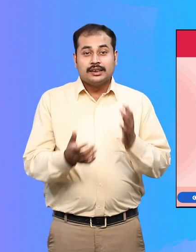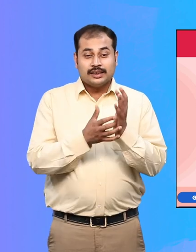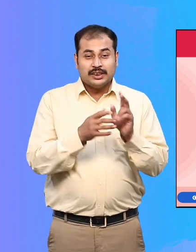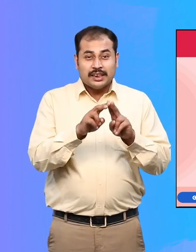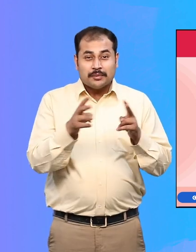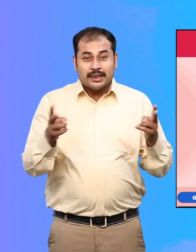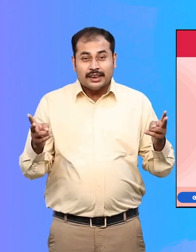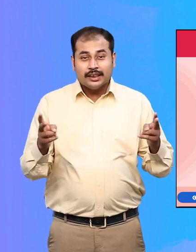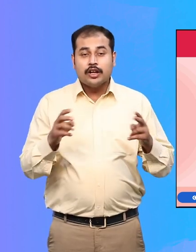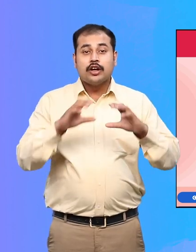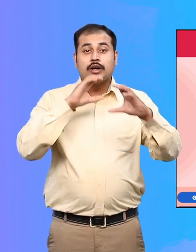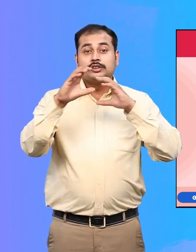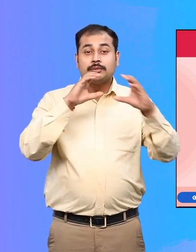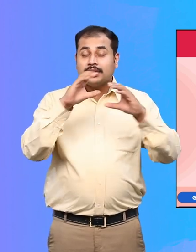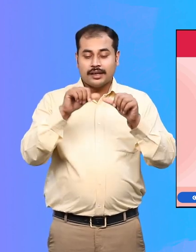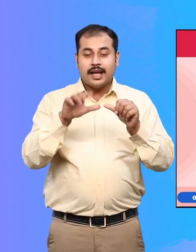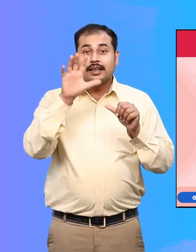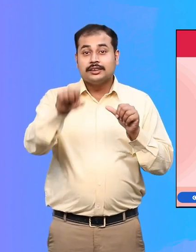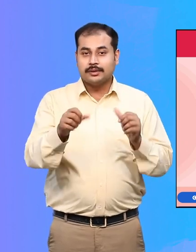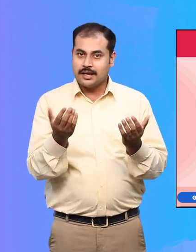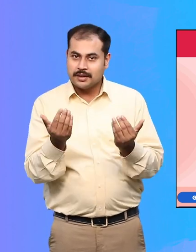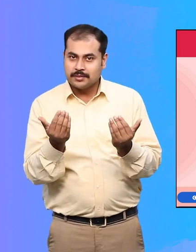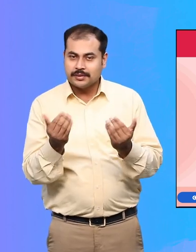Symbols for Accessible Communication Devices